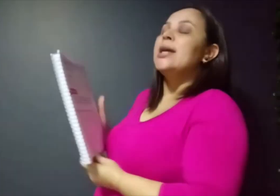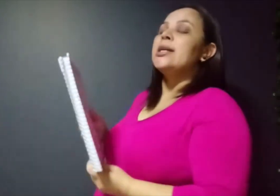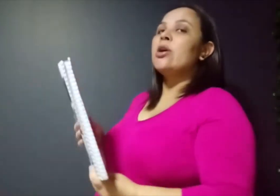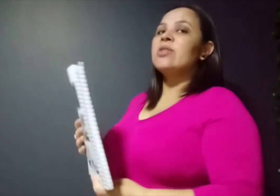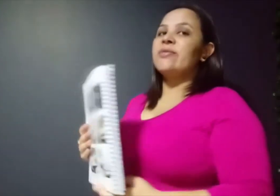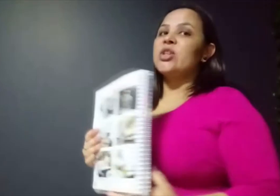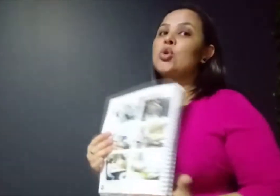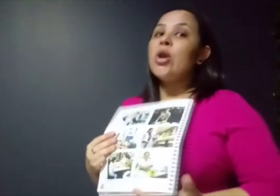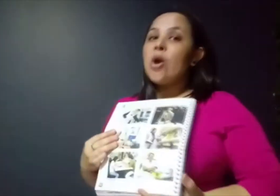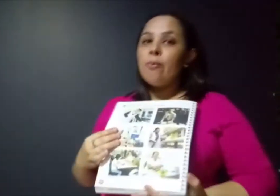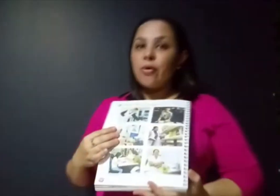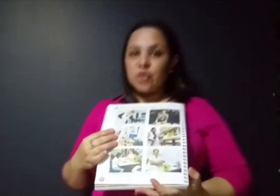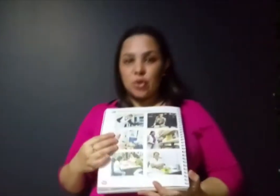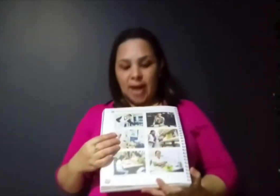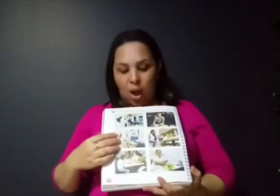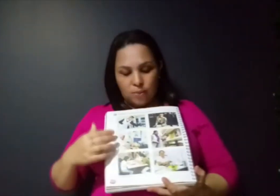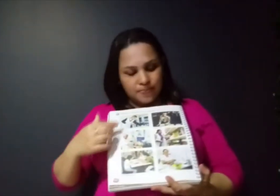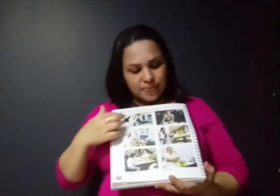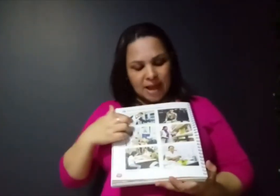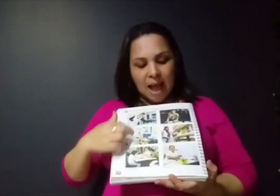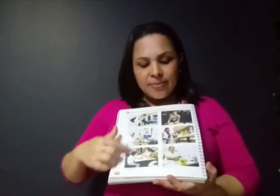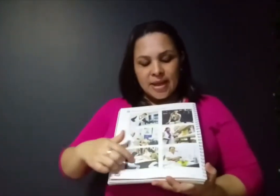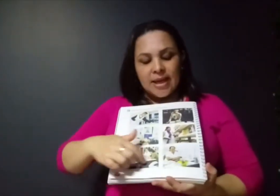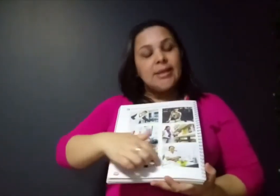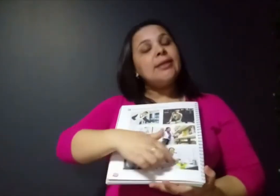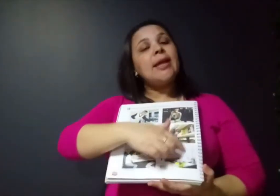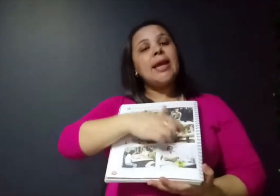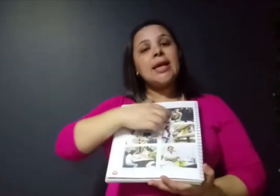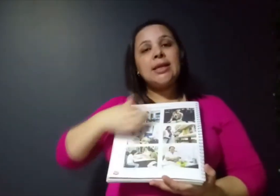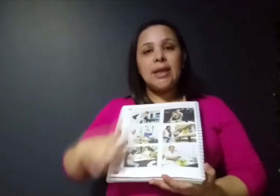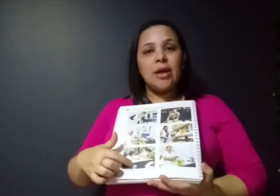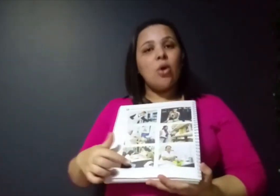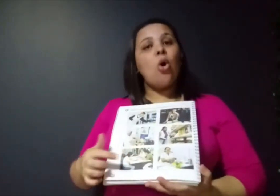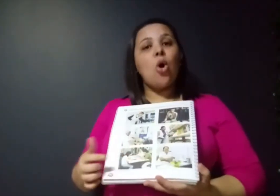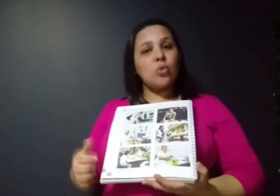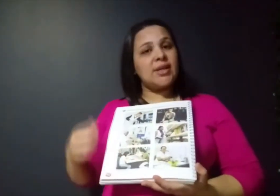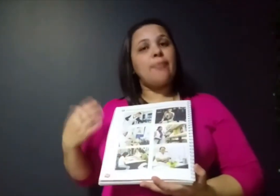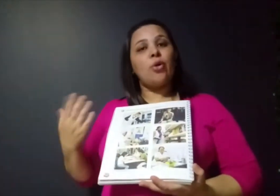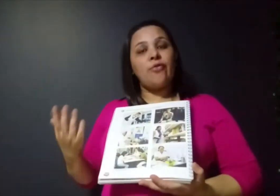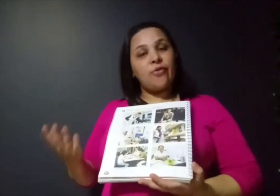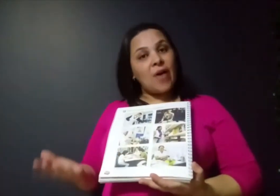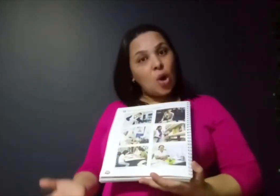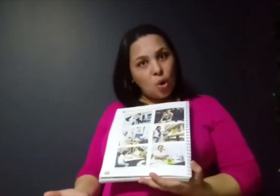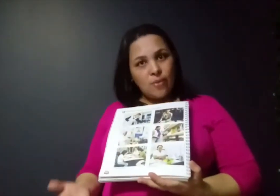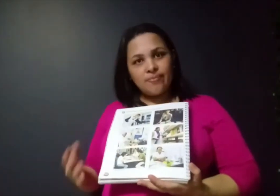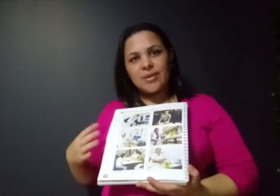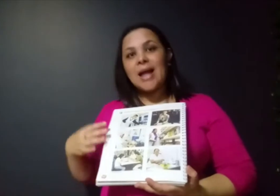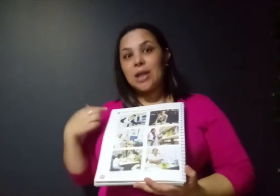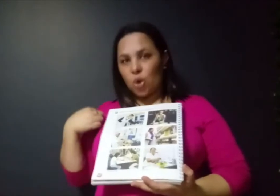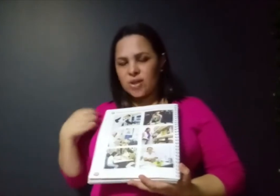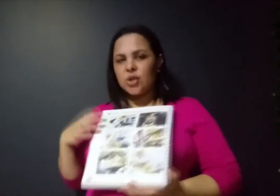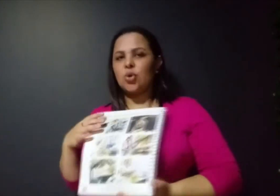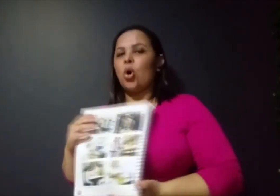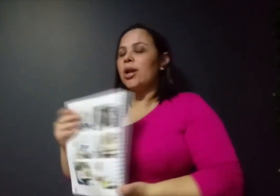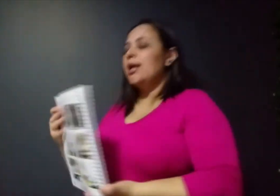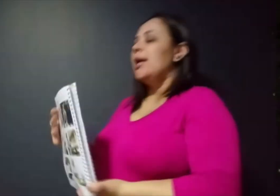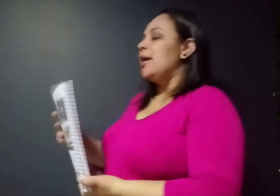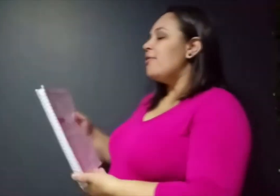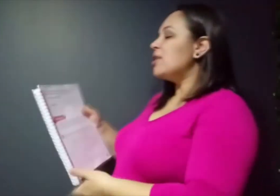Então, você vai escolher um profissional, tá? Que tem aqui, ou os que a prof falou, tá? Da nossa escola. E você